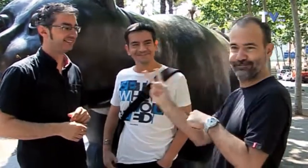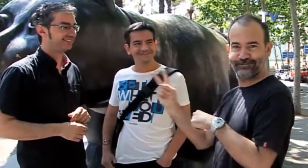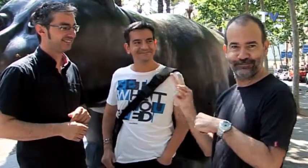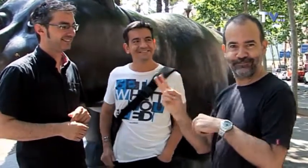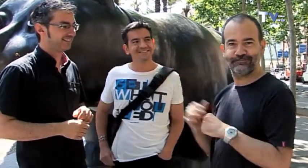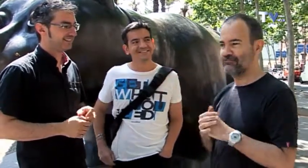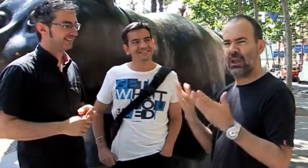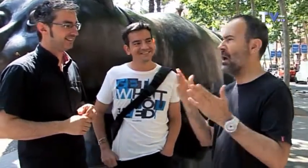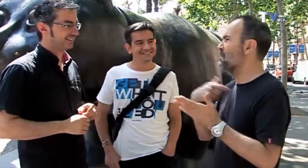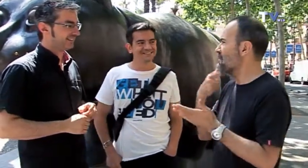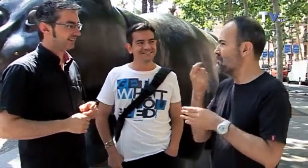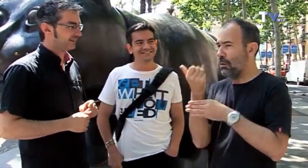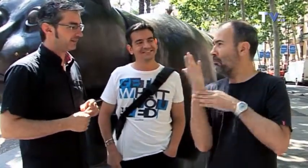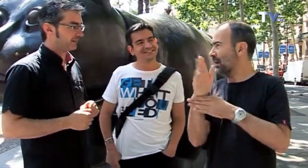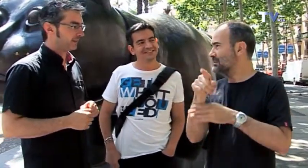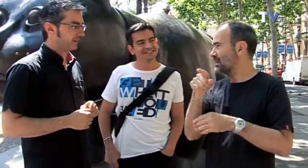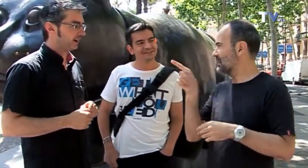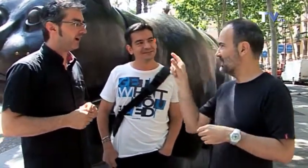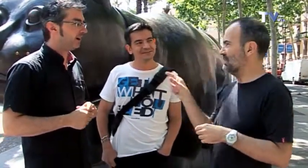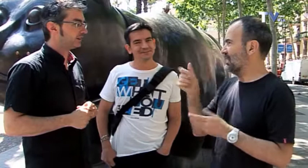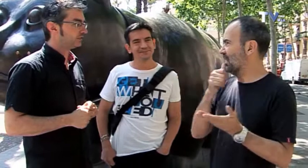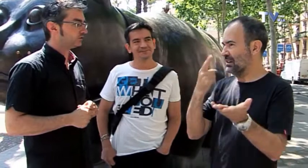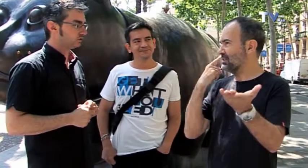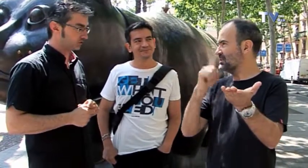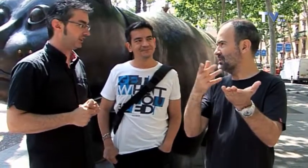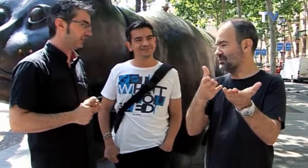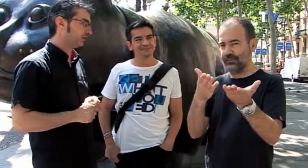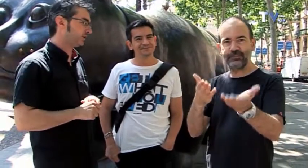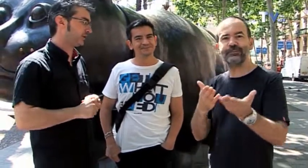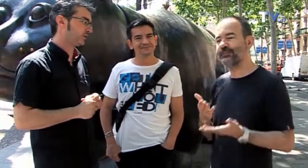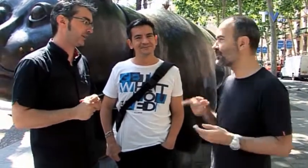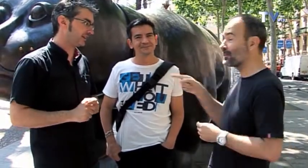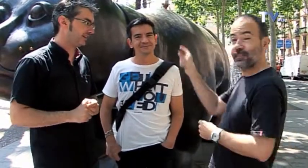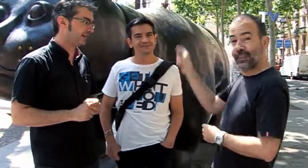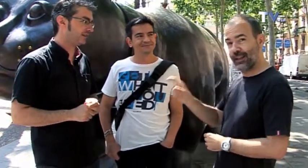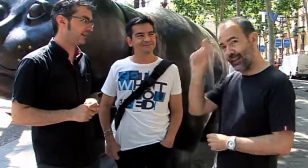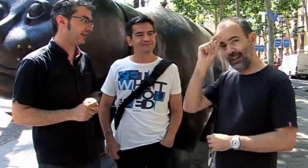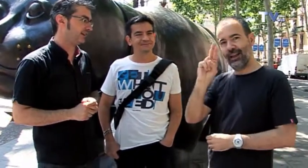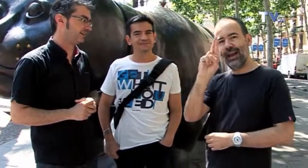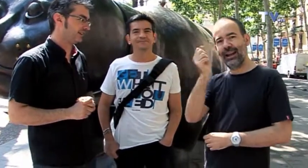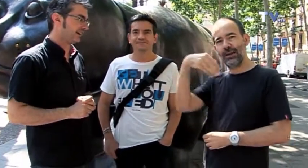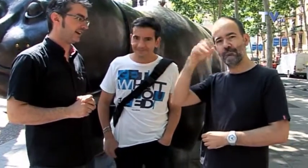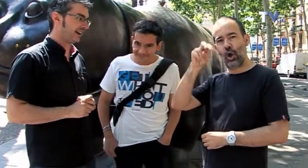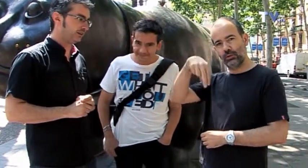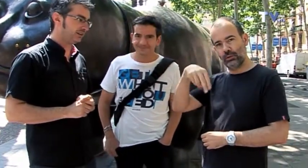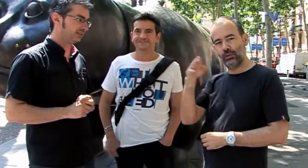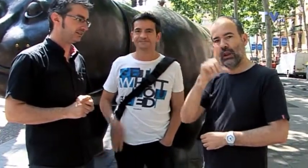mirad, he quedado con ellos dos, un momento que os voy a presentar porque nos conocen. Él es Ramón